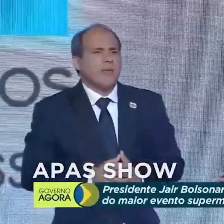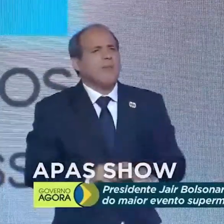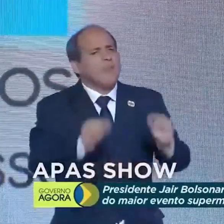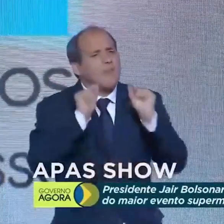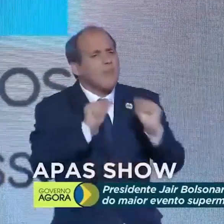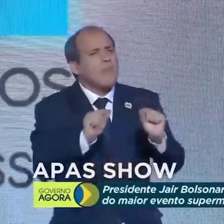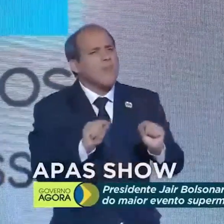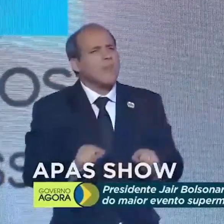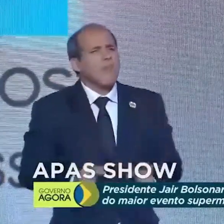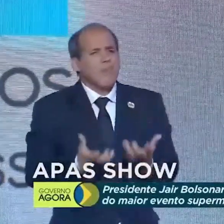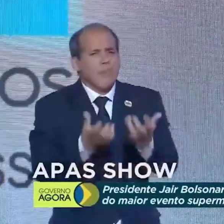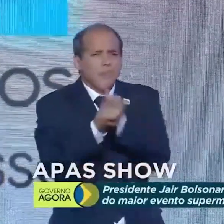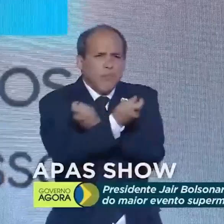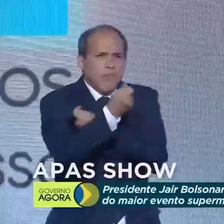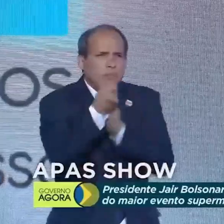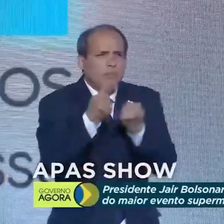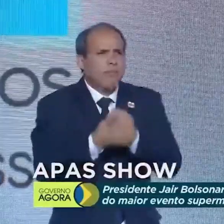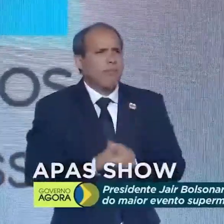Que eles querem enganar?